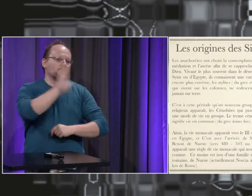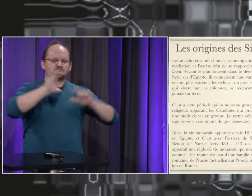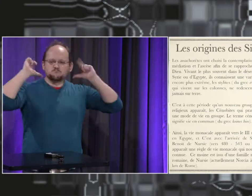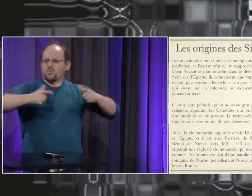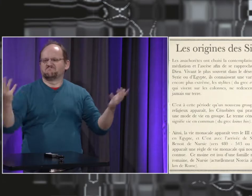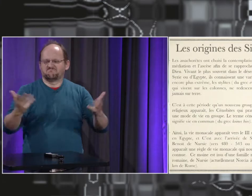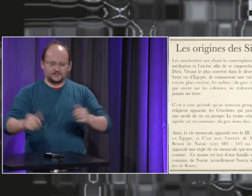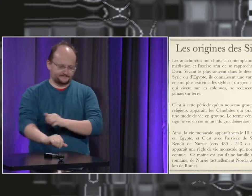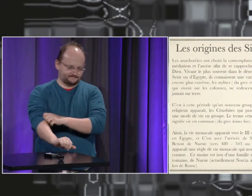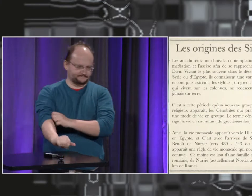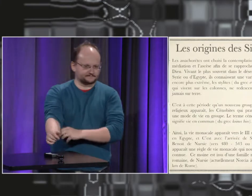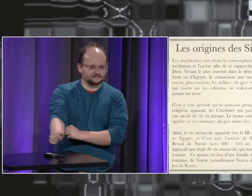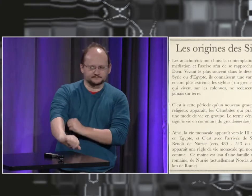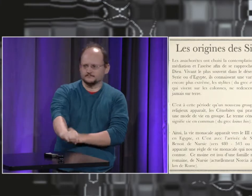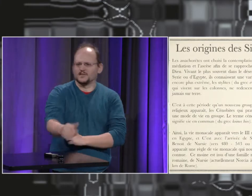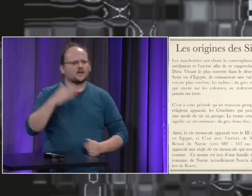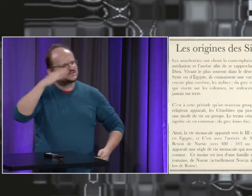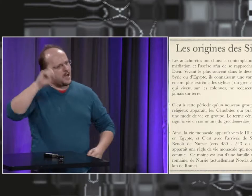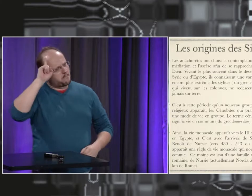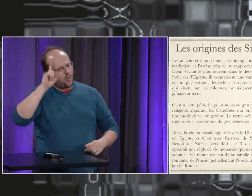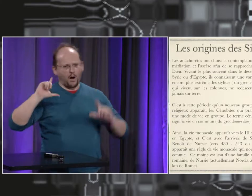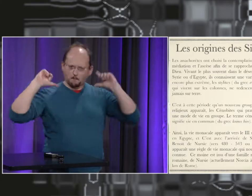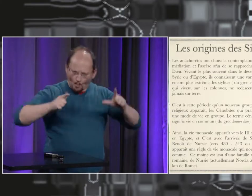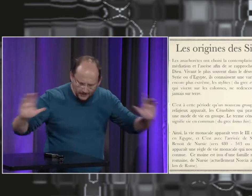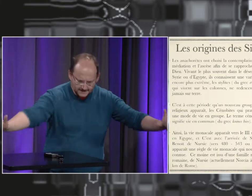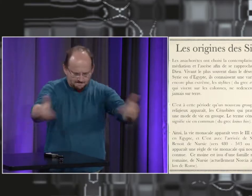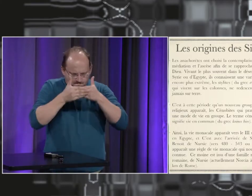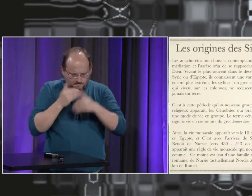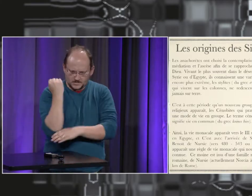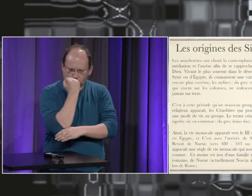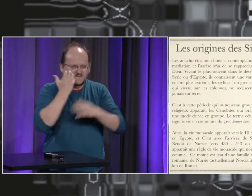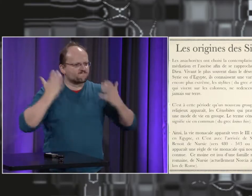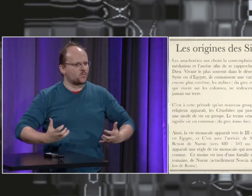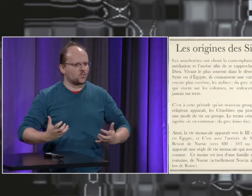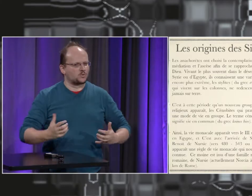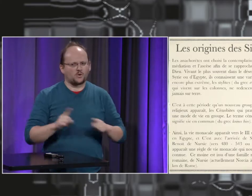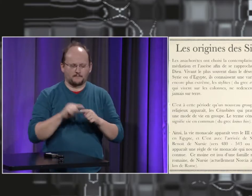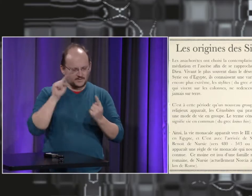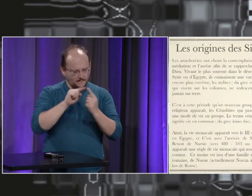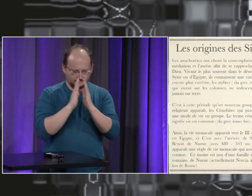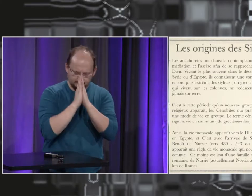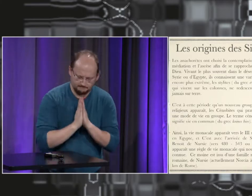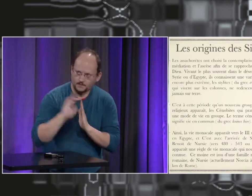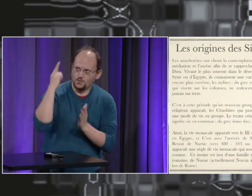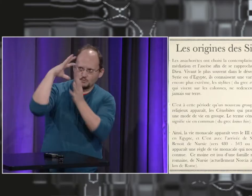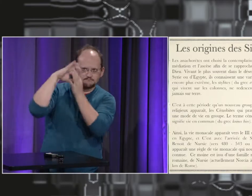Je vais revenir un peu sur l'histoire des moines et l'origine des signes monastiques. Les moines avaient pour